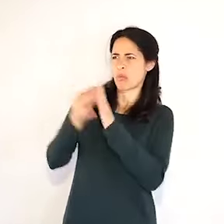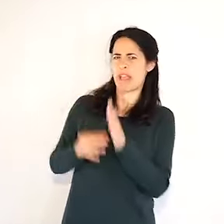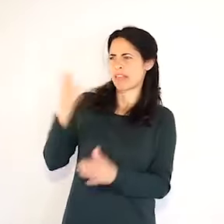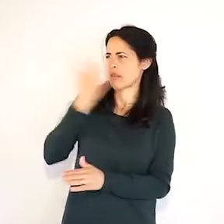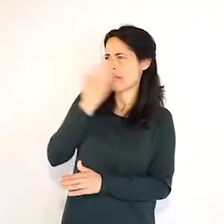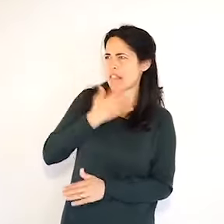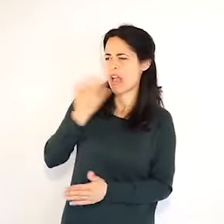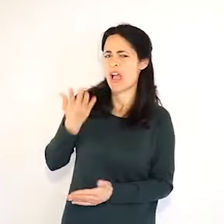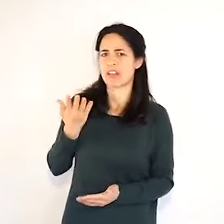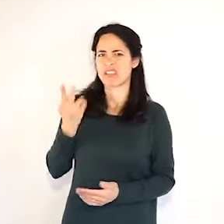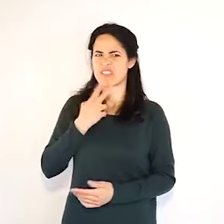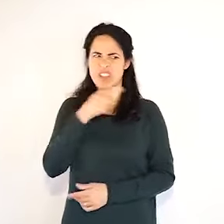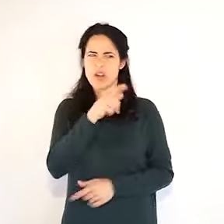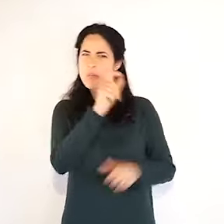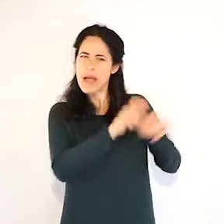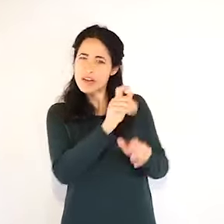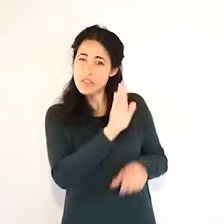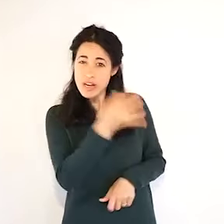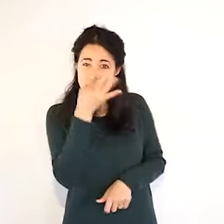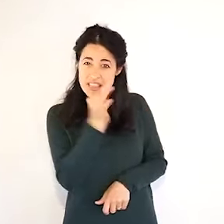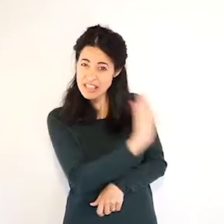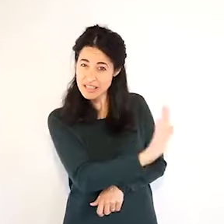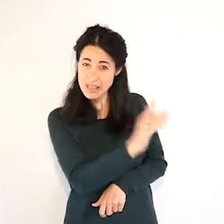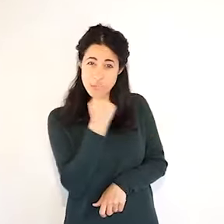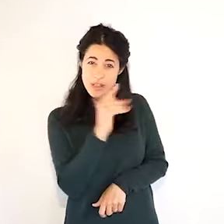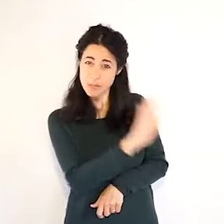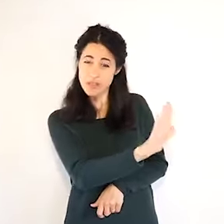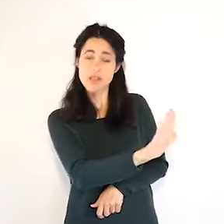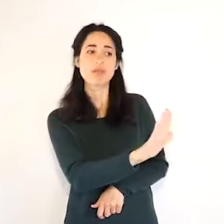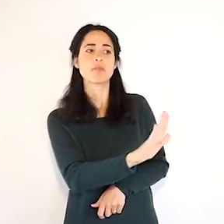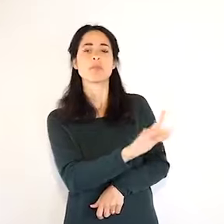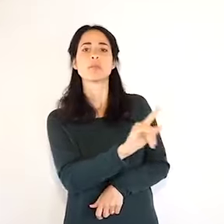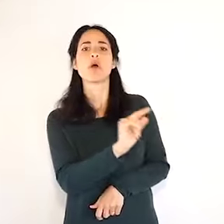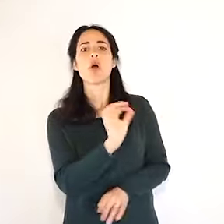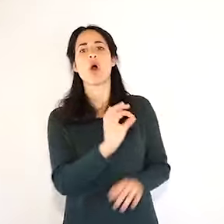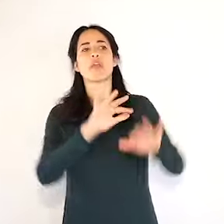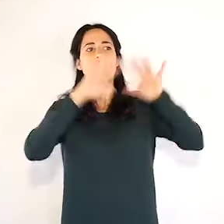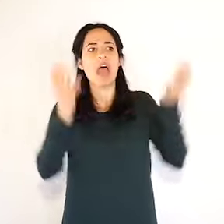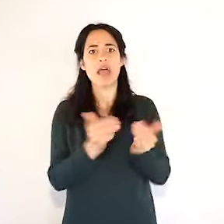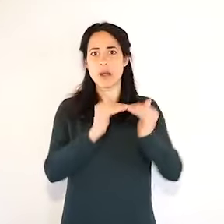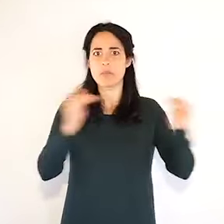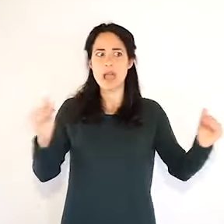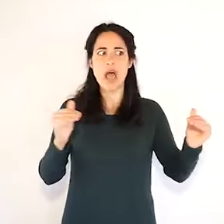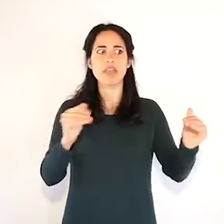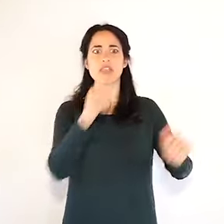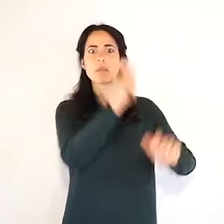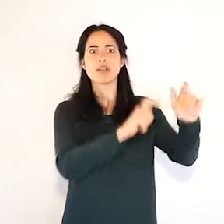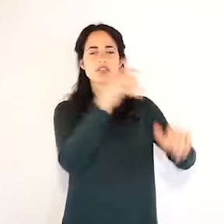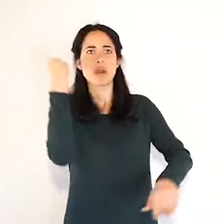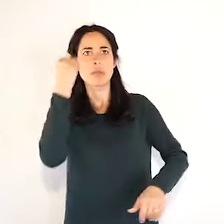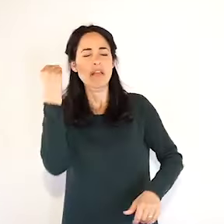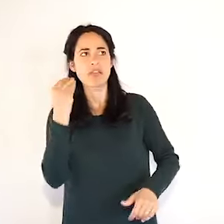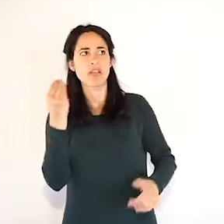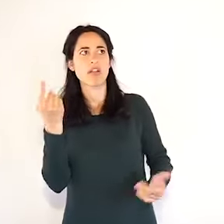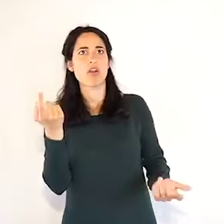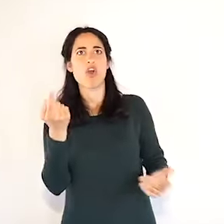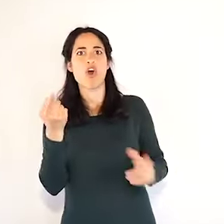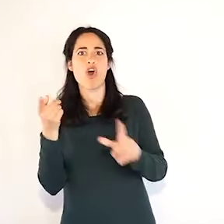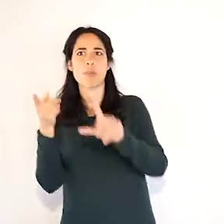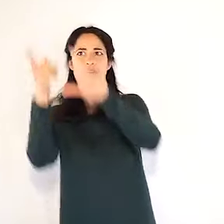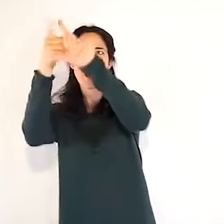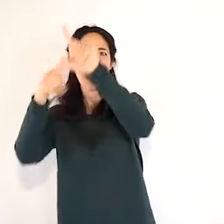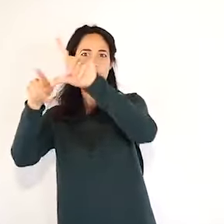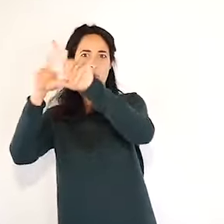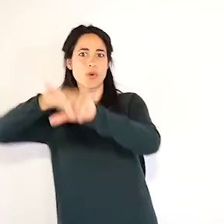questi sono tutti quelli che credono che la terra sia piatta, quelli che ci sia un complotto sempre, che non siamo mai andati sulla